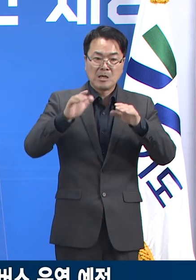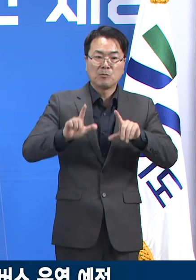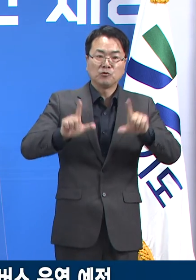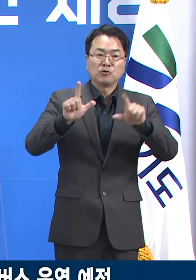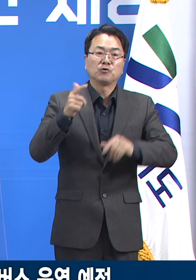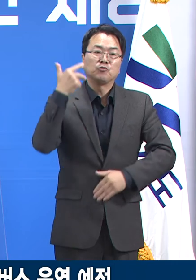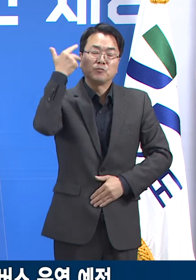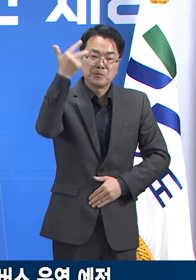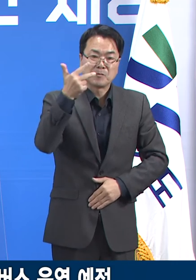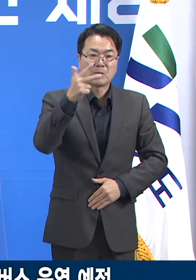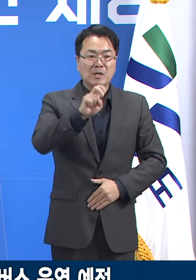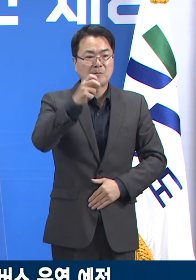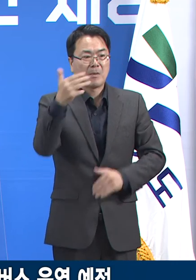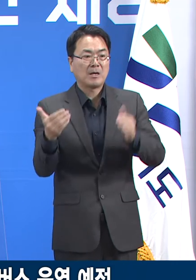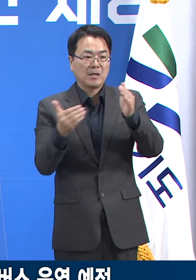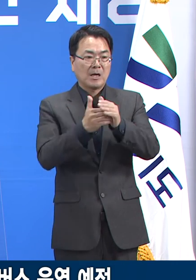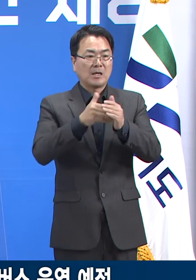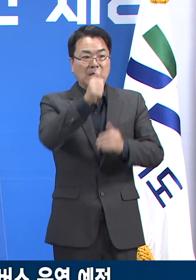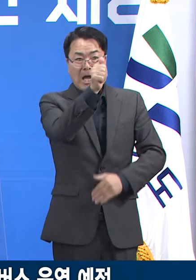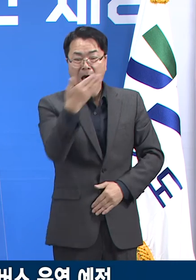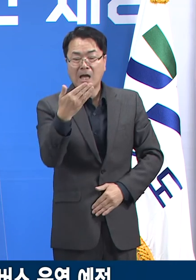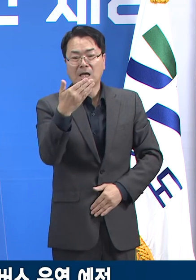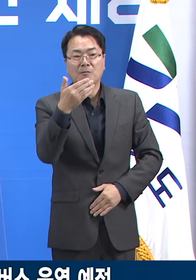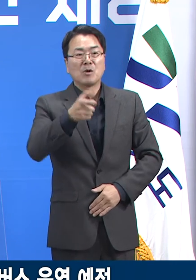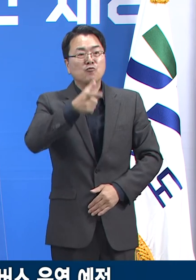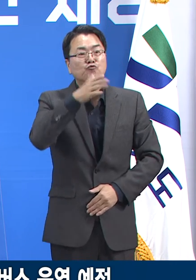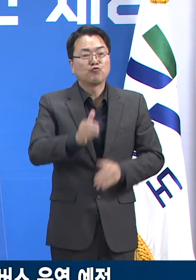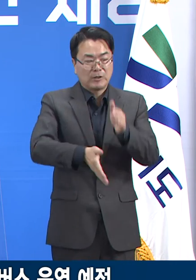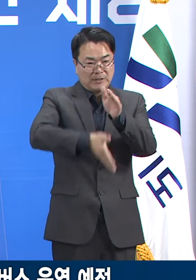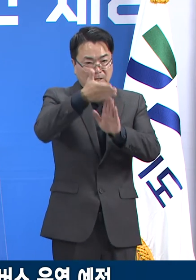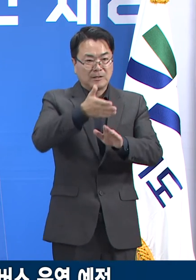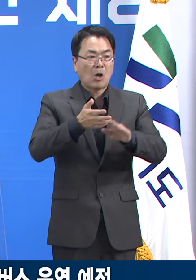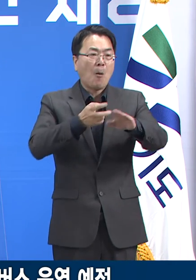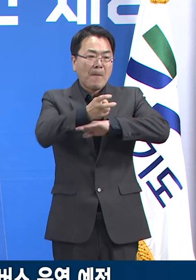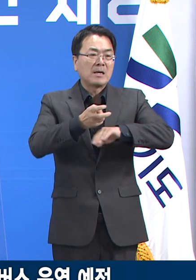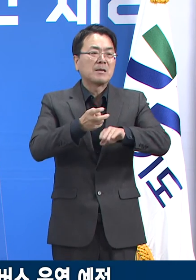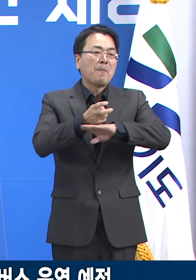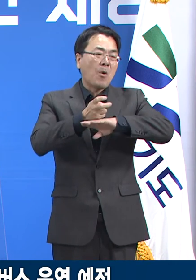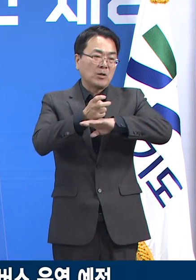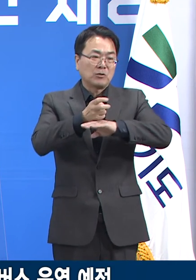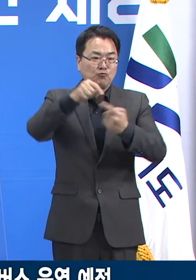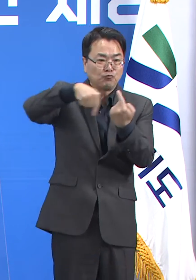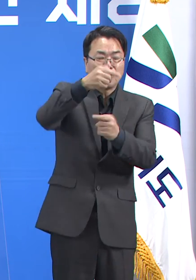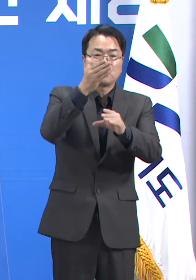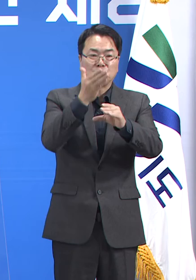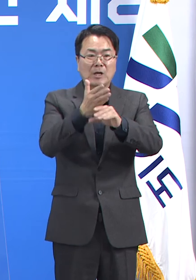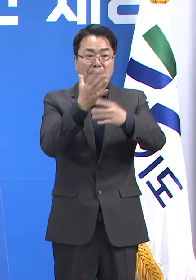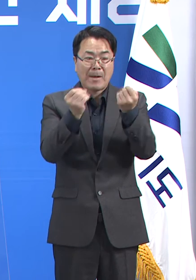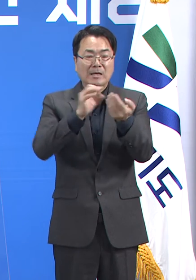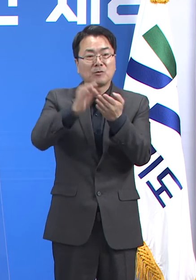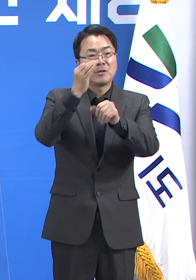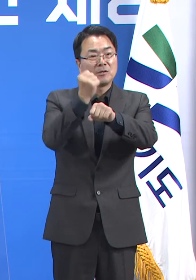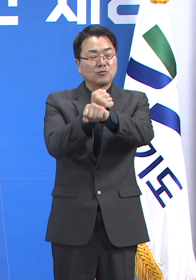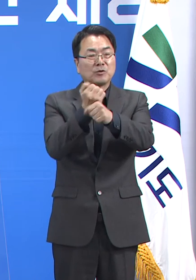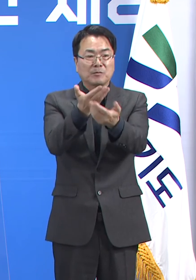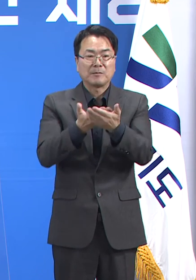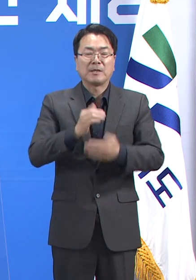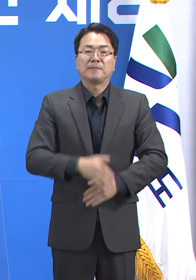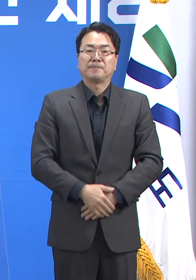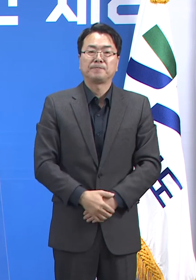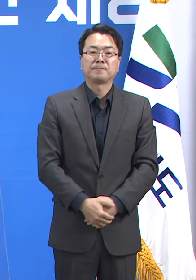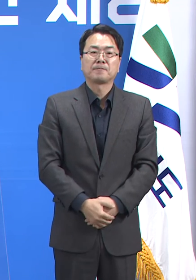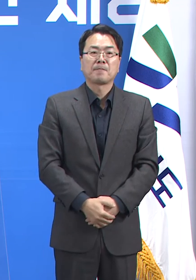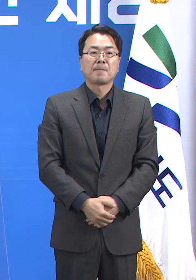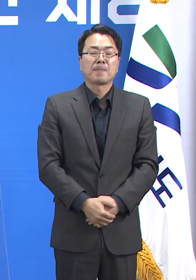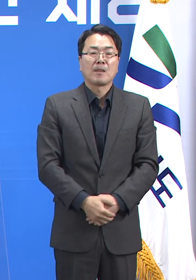18일부터 22일까지 하남시, 수은시에서 백신 버스를 운영할 예정입니다. 최근 도내 확진자 현황 및